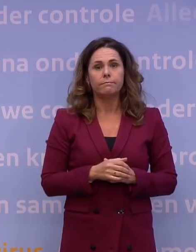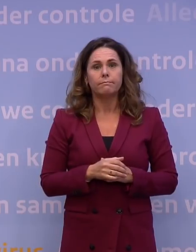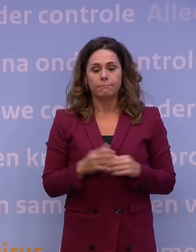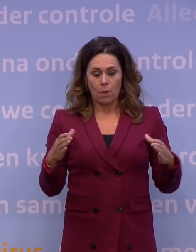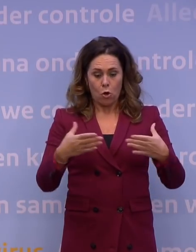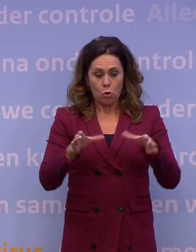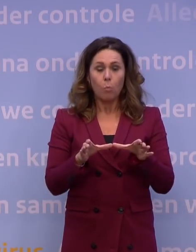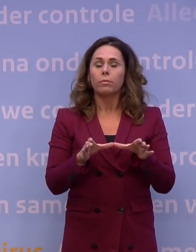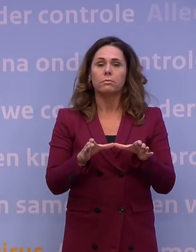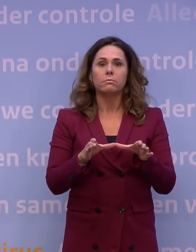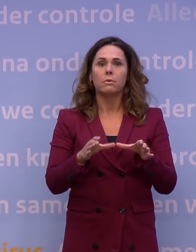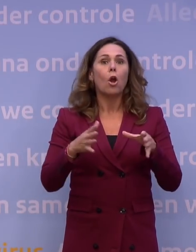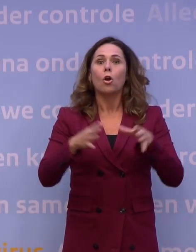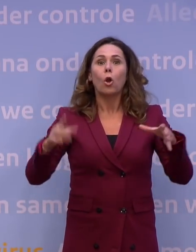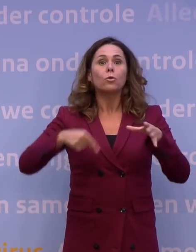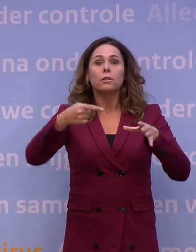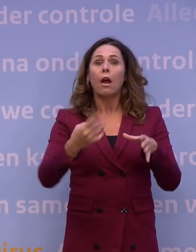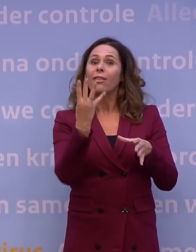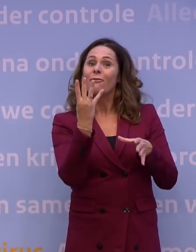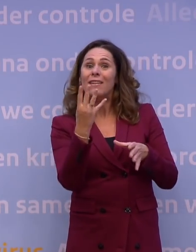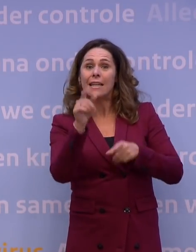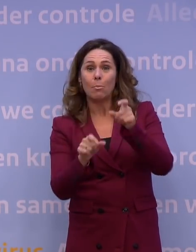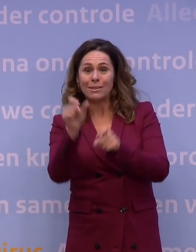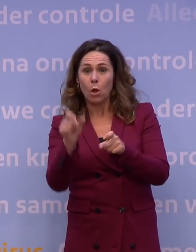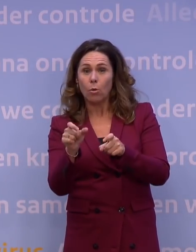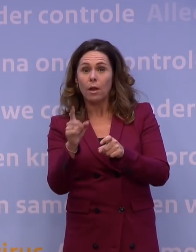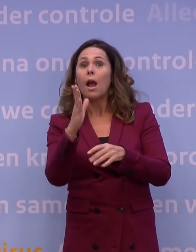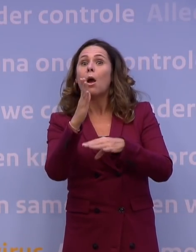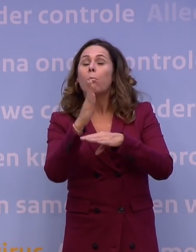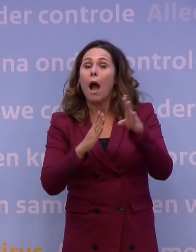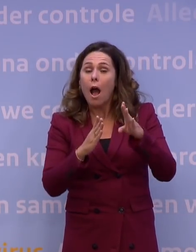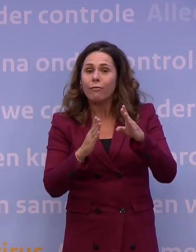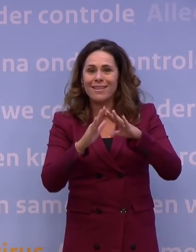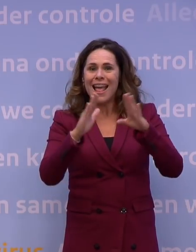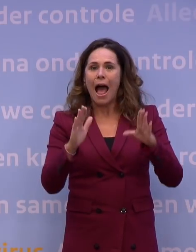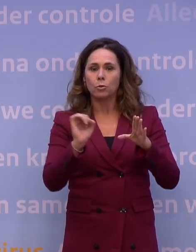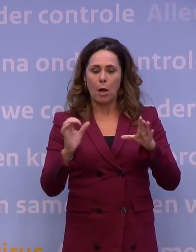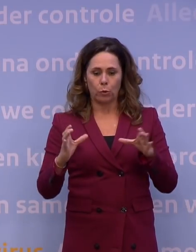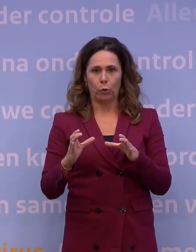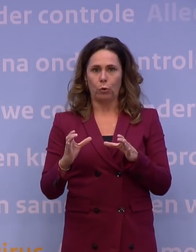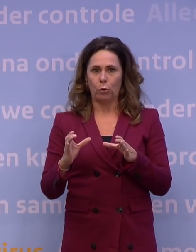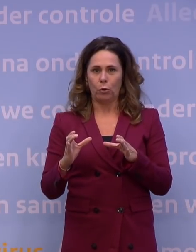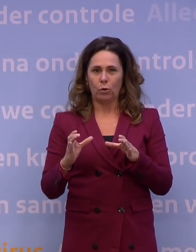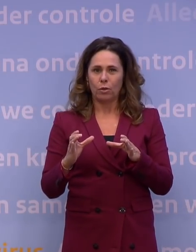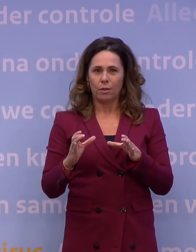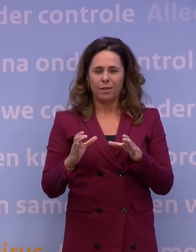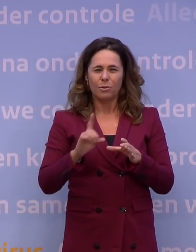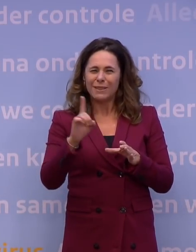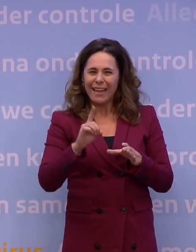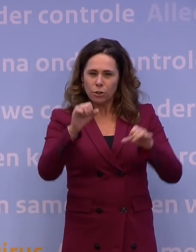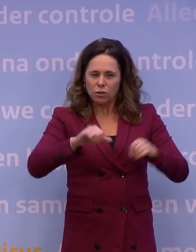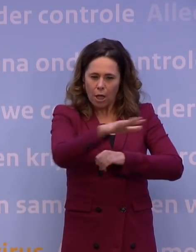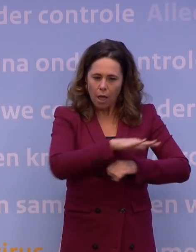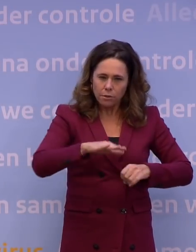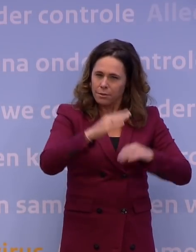mogen niet groter zijn dan vier personen, behalve als het om een huishouden gaat. Dat betekent dus niet meer dan vier vrienden op een terras